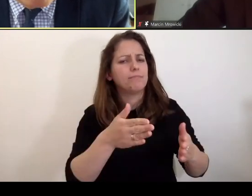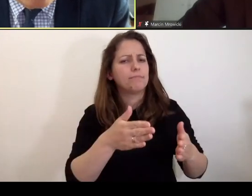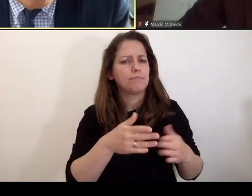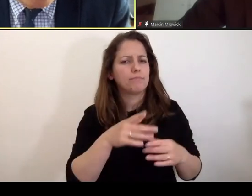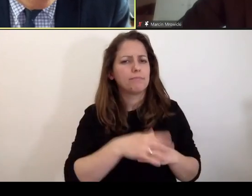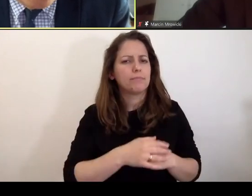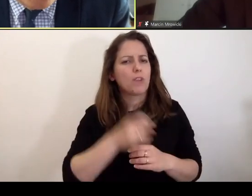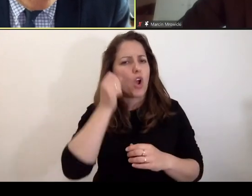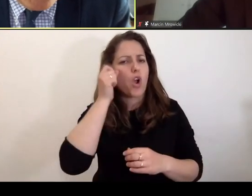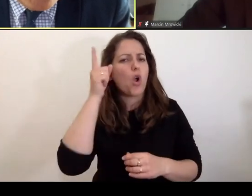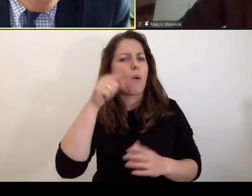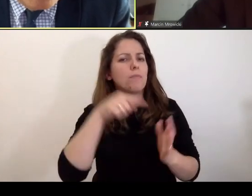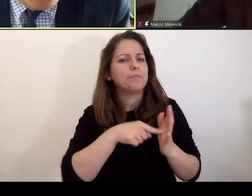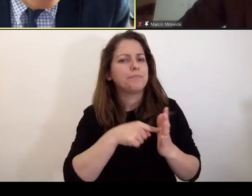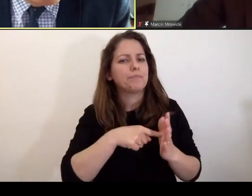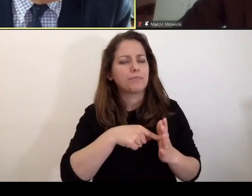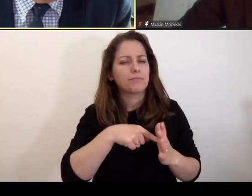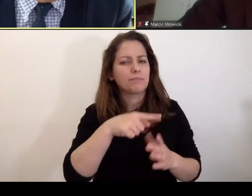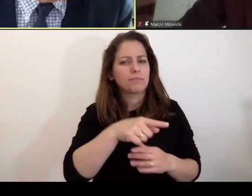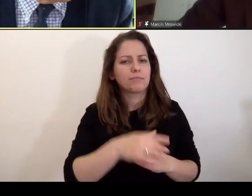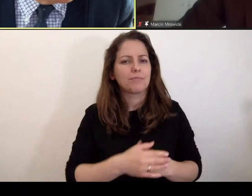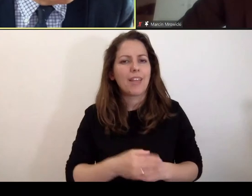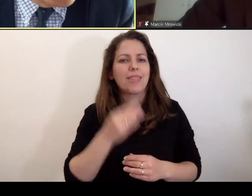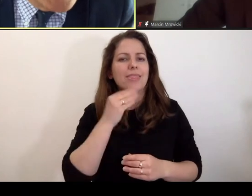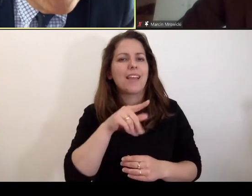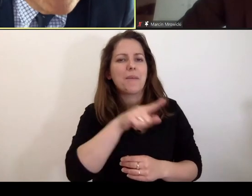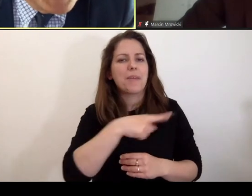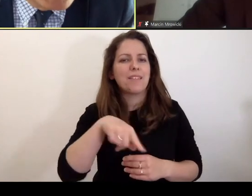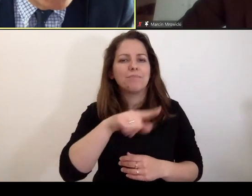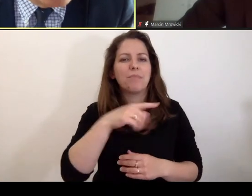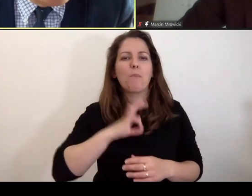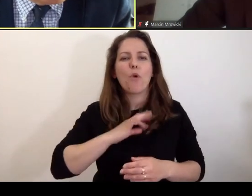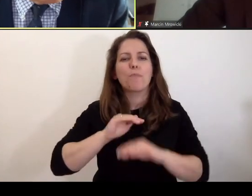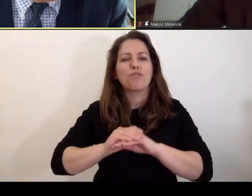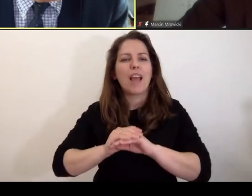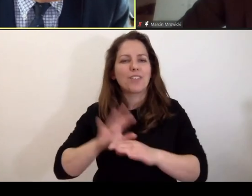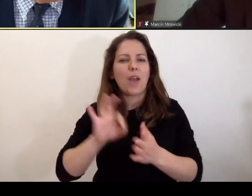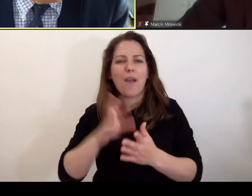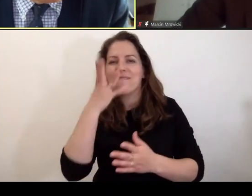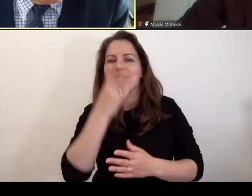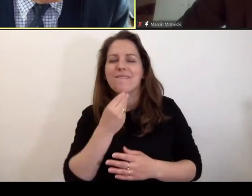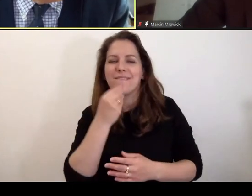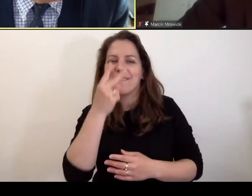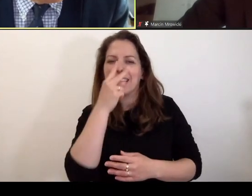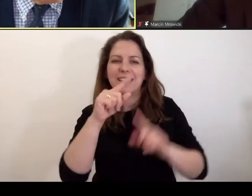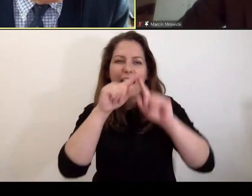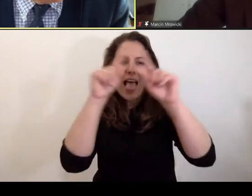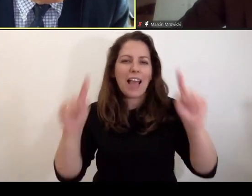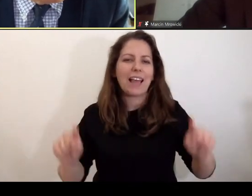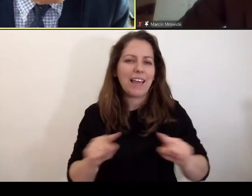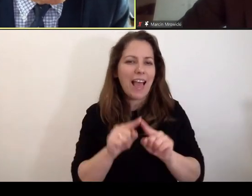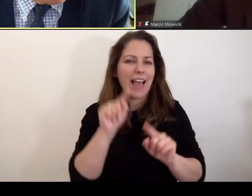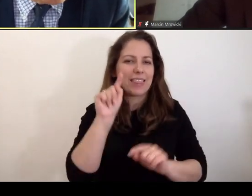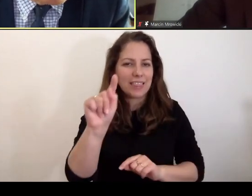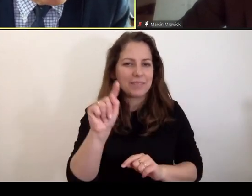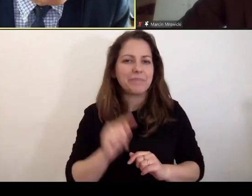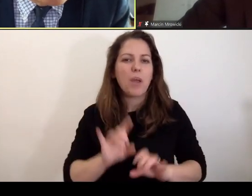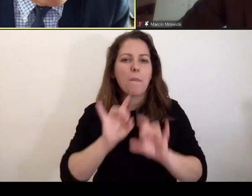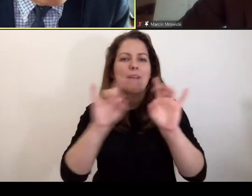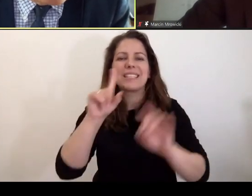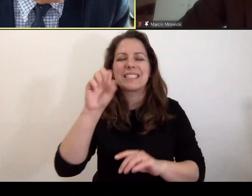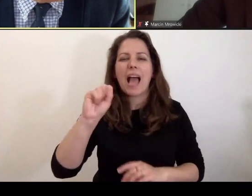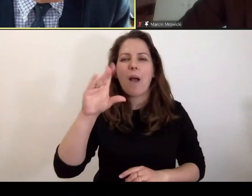koncepcji kontraktorowności. Najlepiej o tym wie mój serdeczny przyjaciel, którego twarz widzę na ekranie, profesor